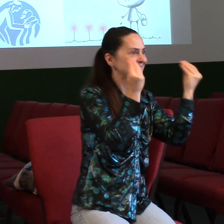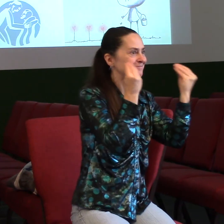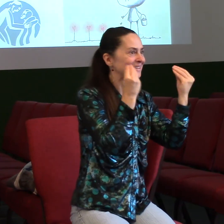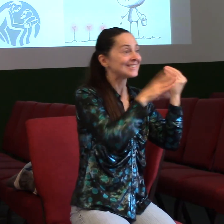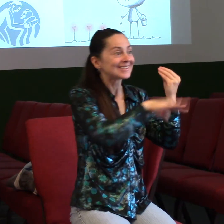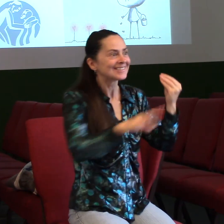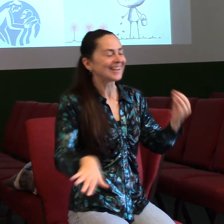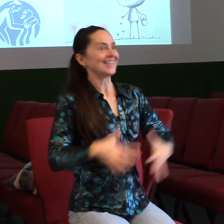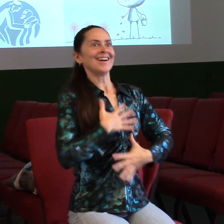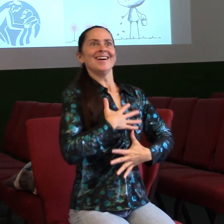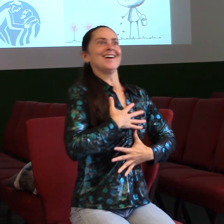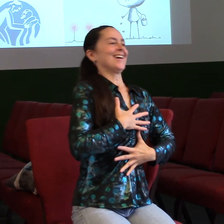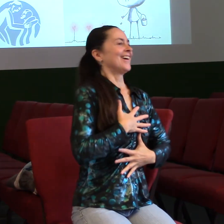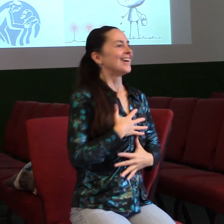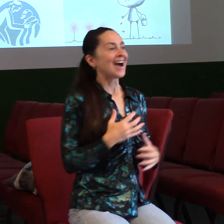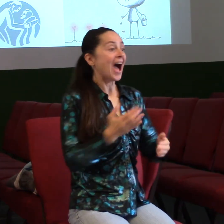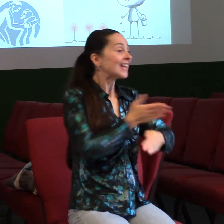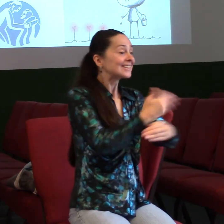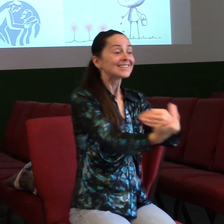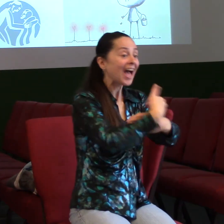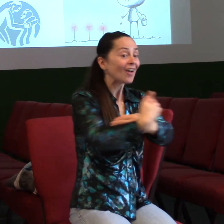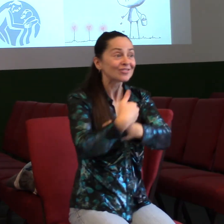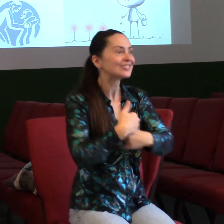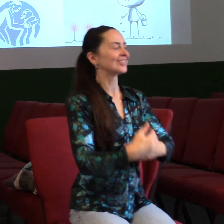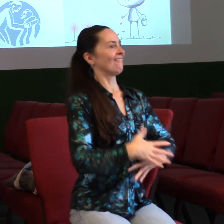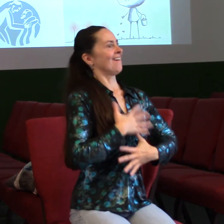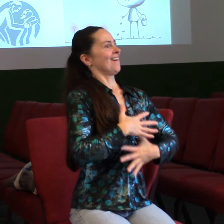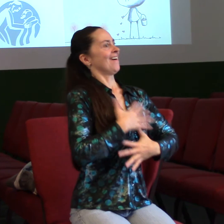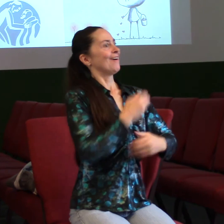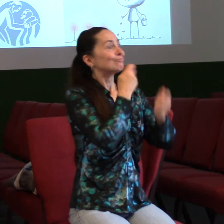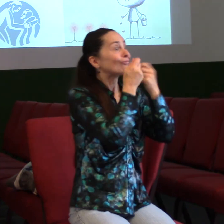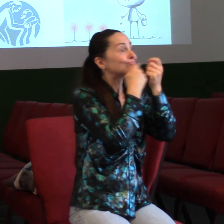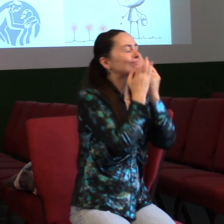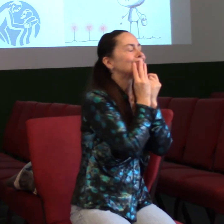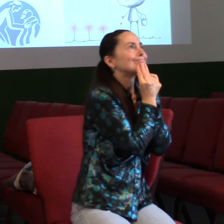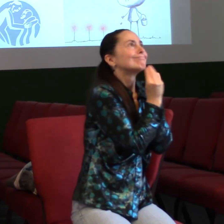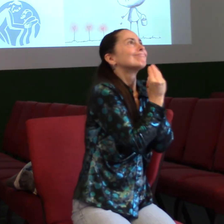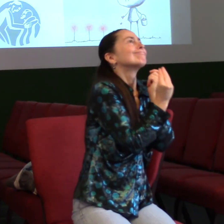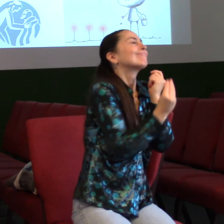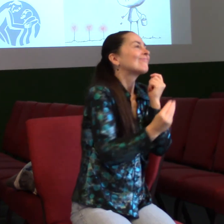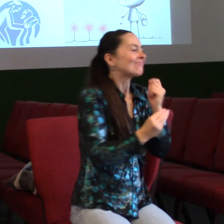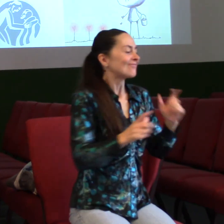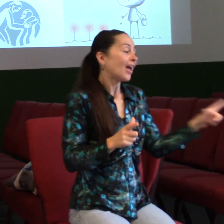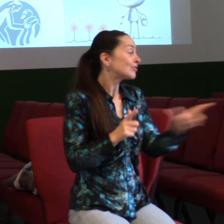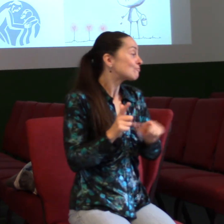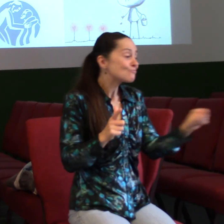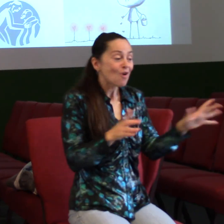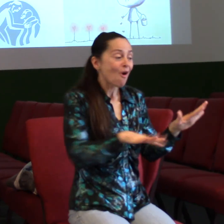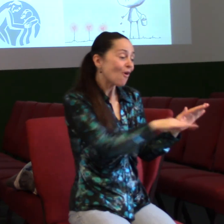Když k nám přijdou lidé na návštěvu, jsou spolu s náma, že se s nima hrají, že se s nima blbnou. A najednou to požehnání se